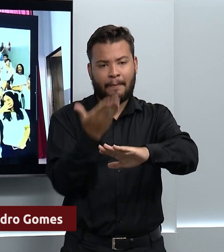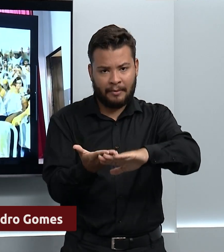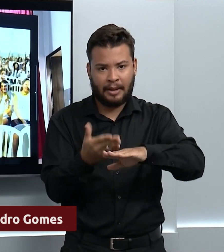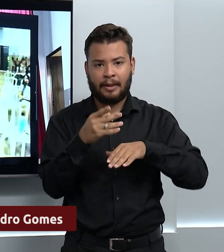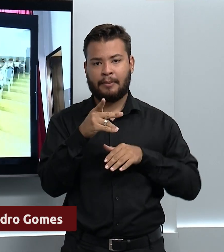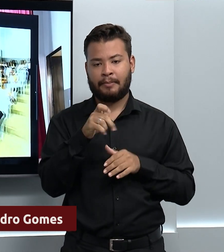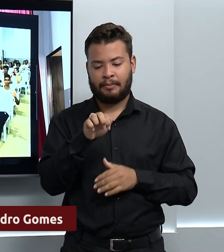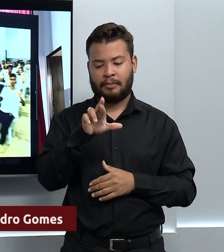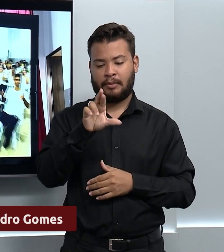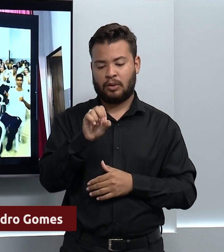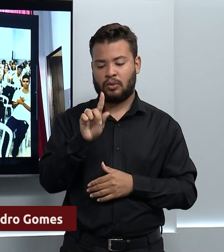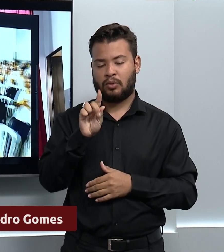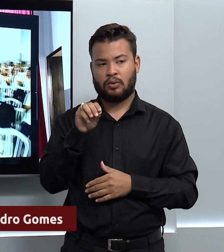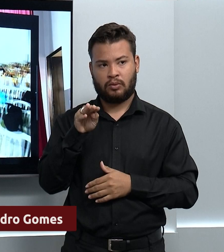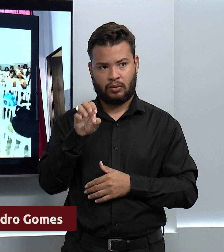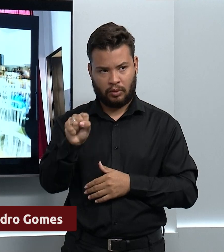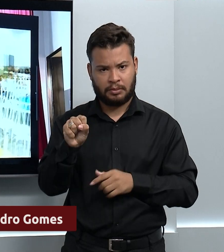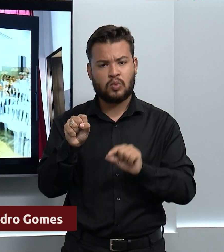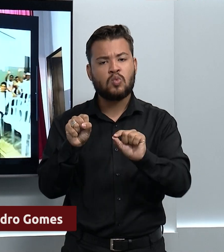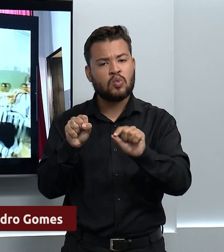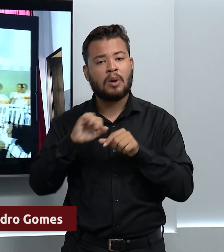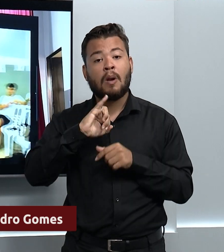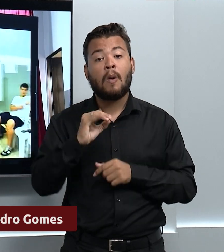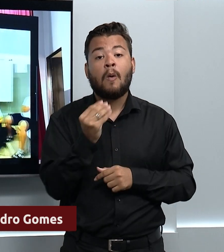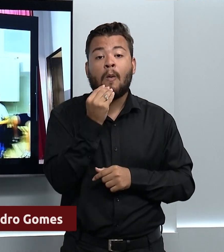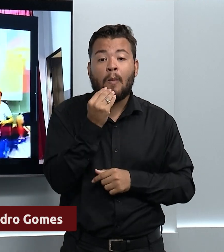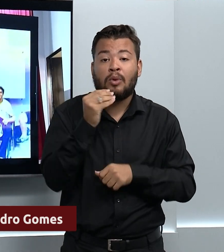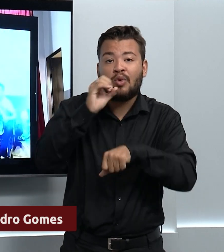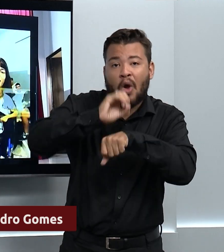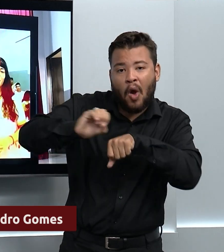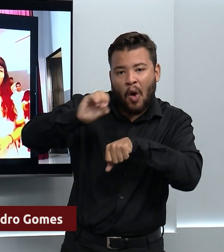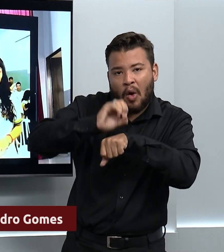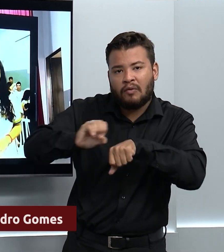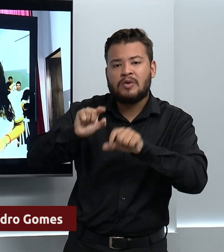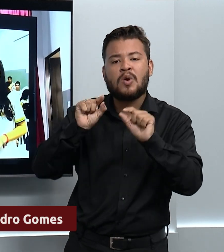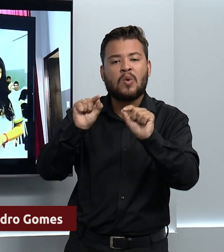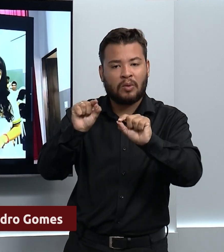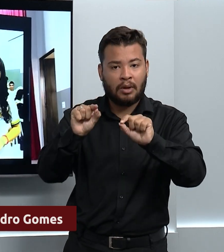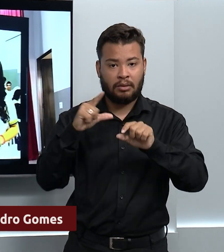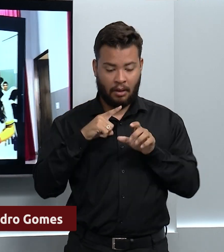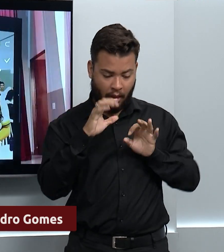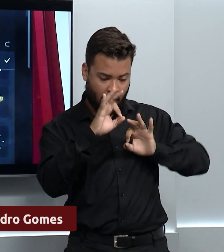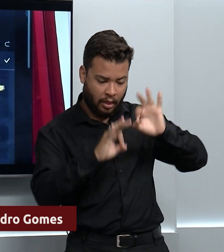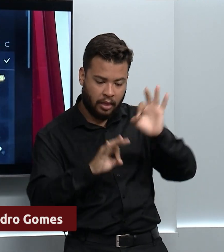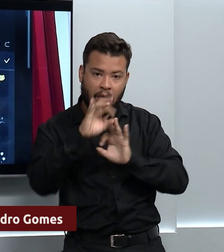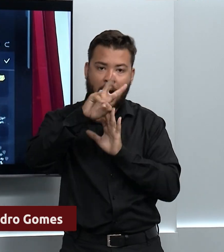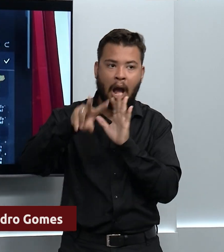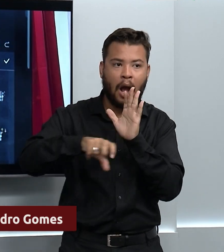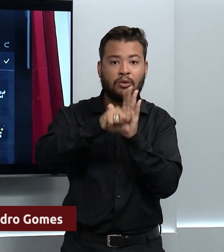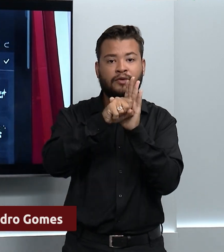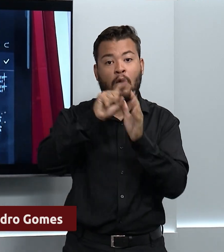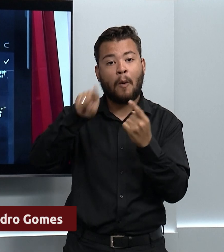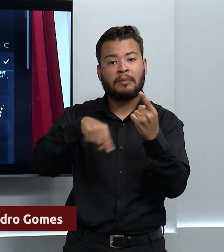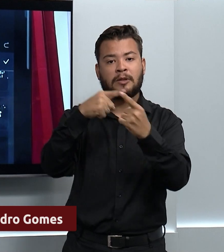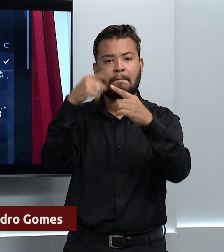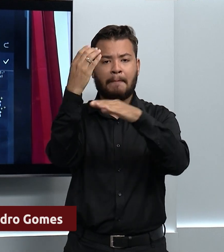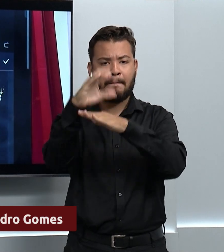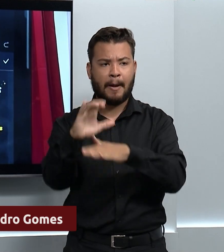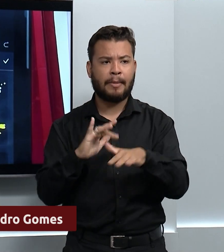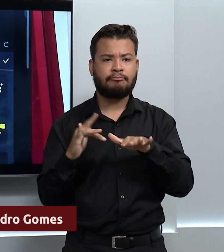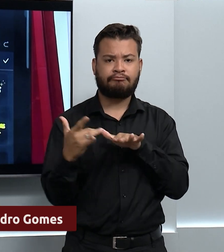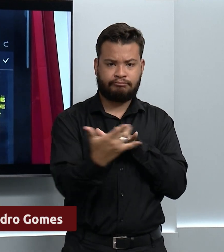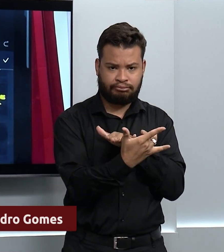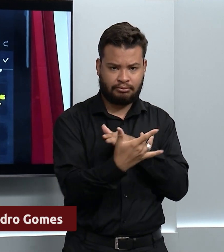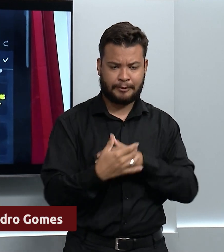tiveram a oportunidade de participar de uma oficina de produção audiovisual para redes sociais. O